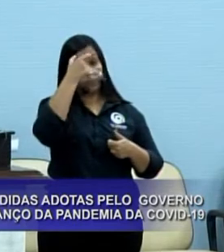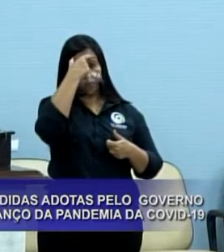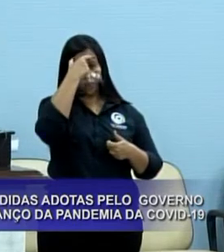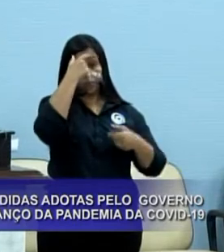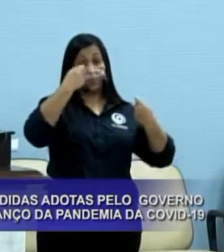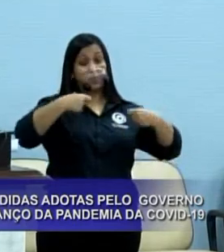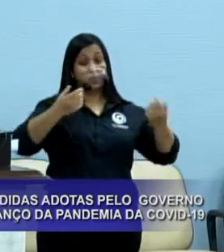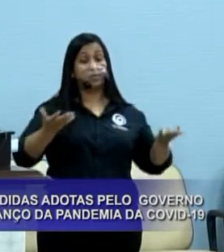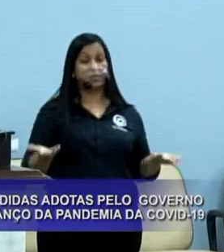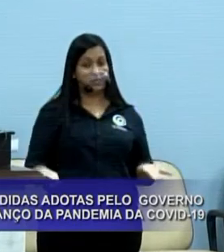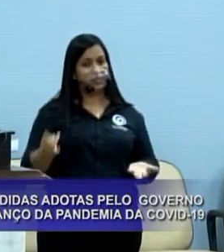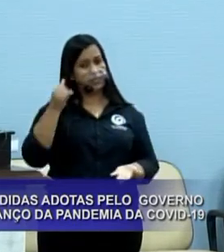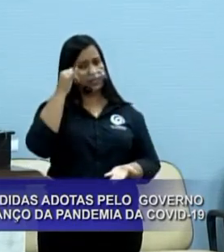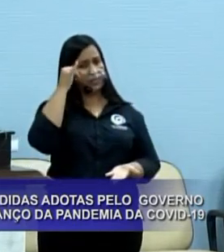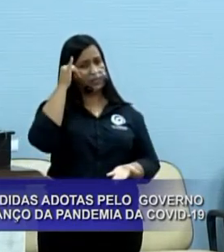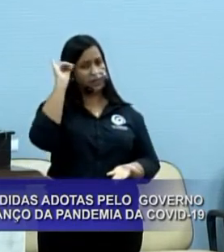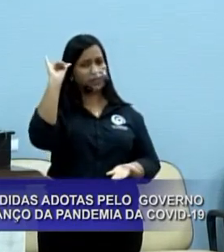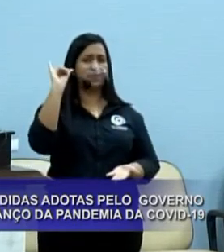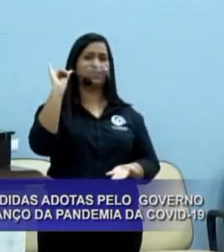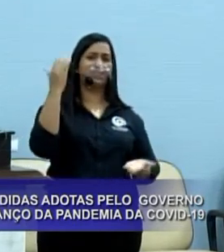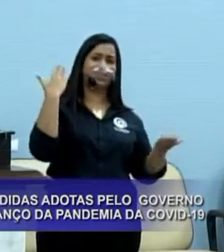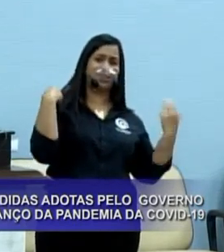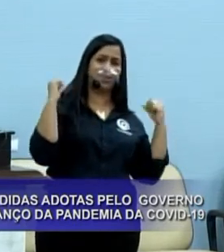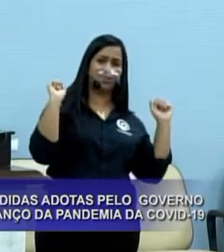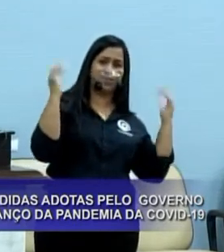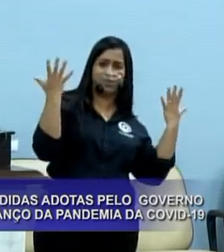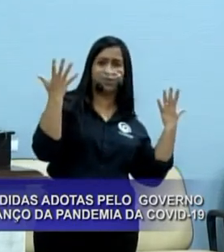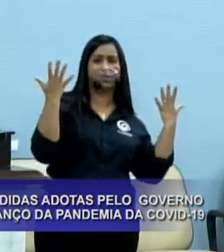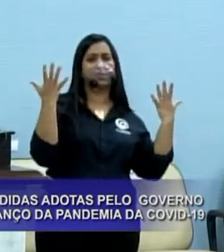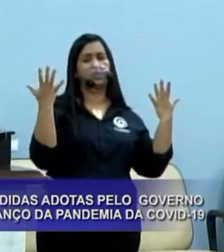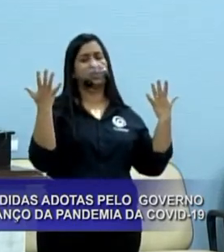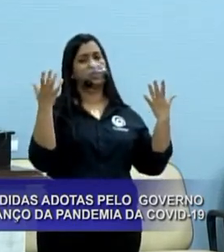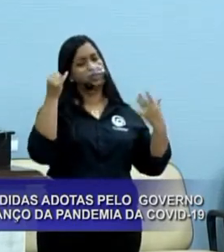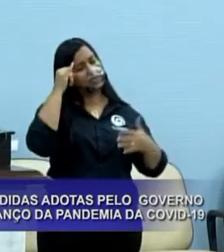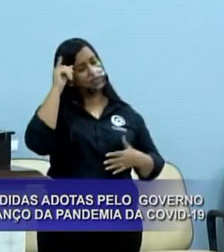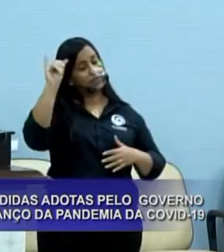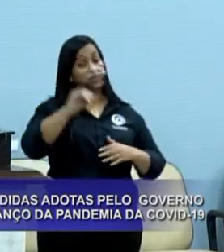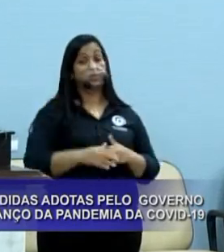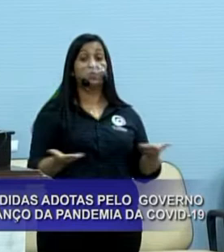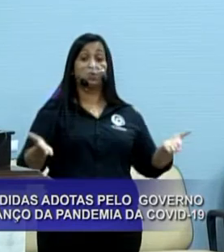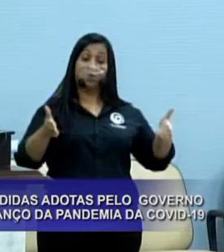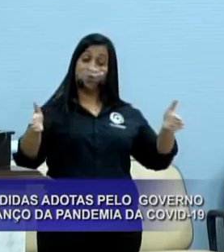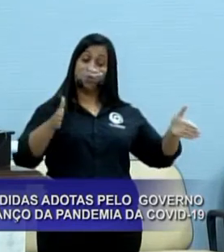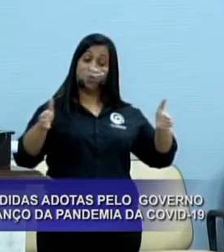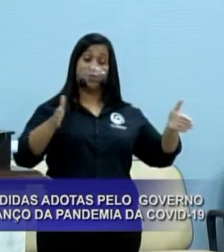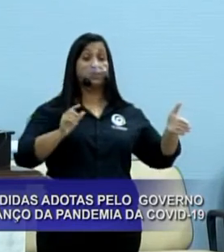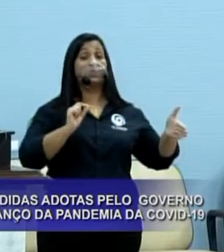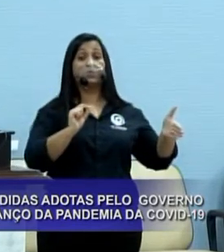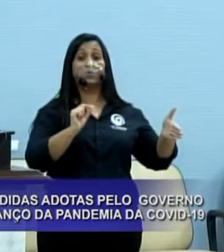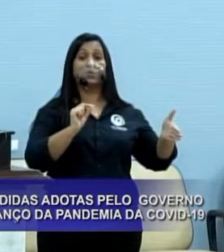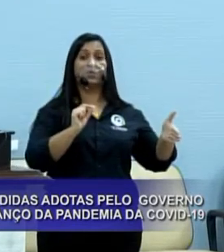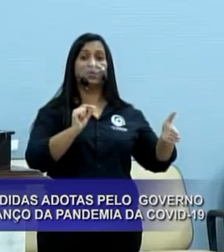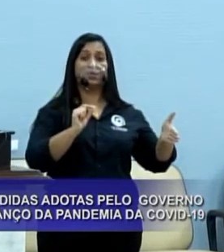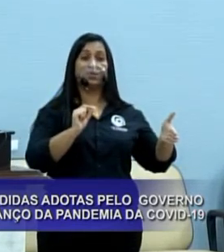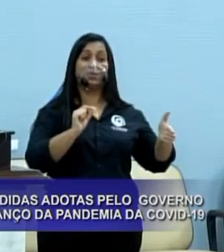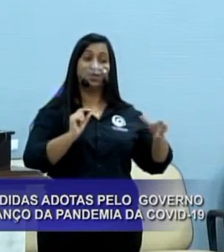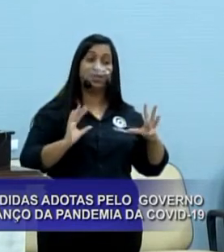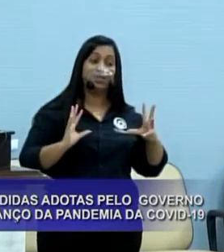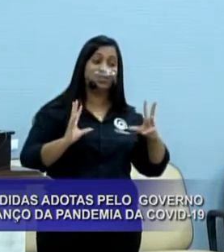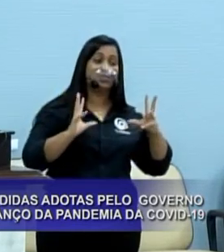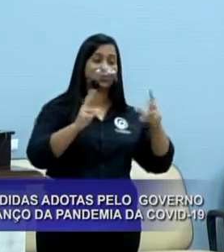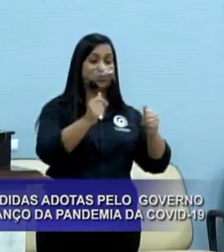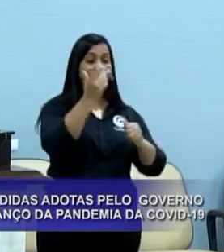vamos evitar as festas clandestinas, os encontros, o momento é de socializar para todos,